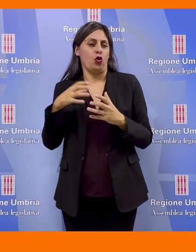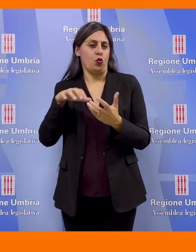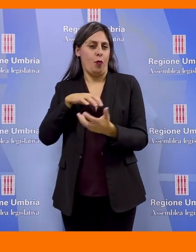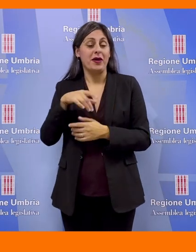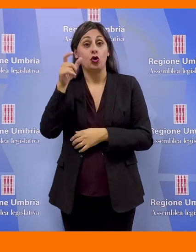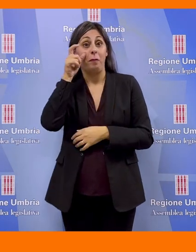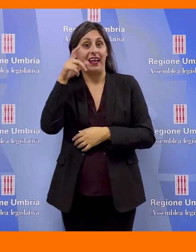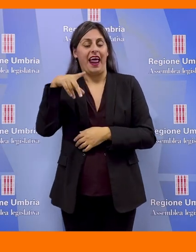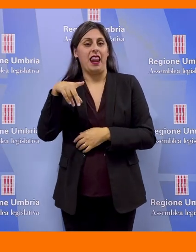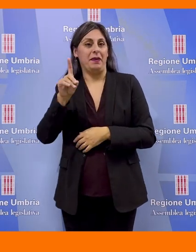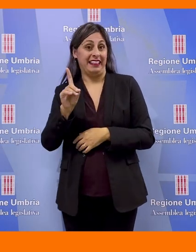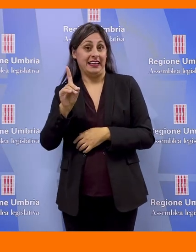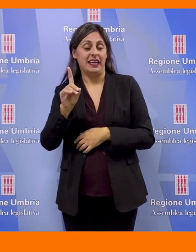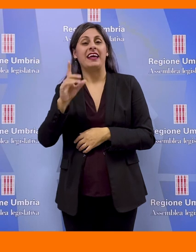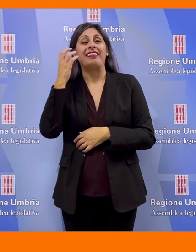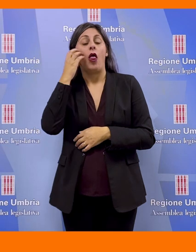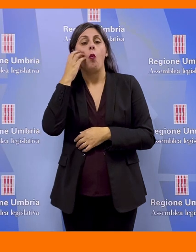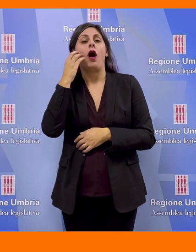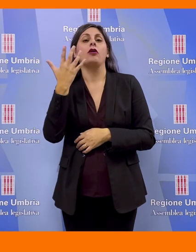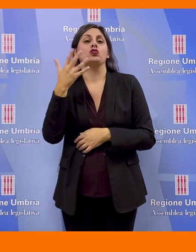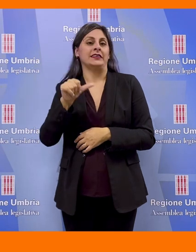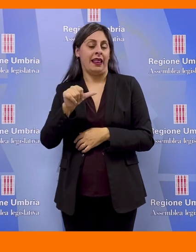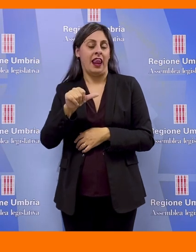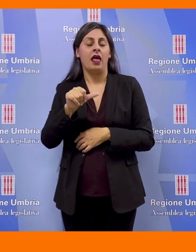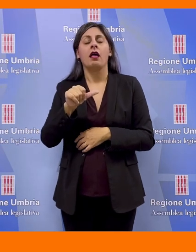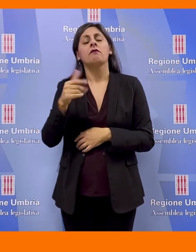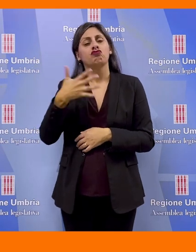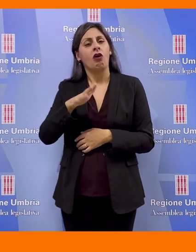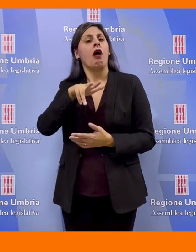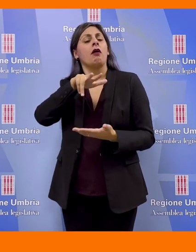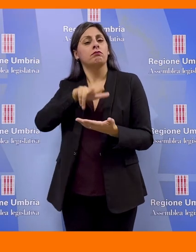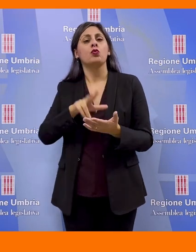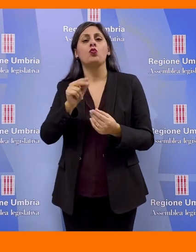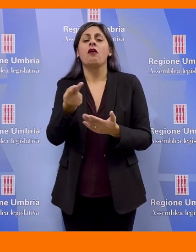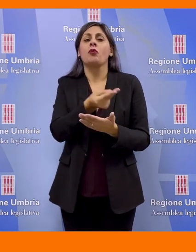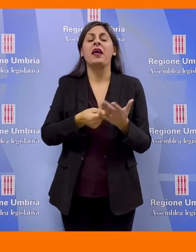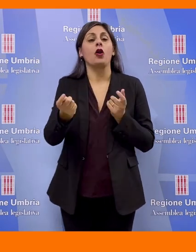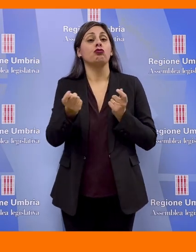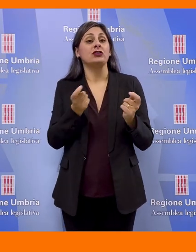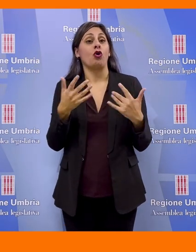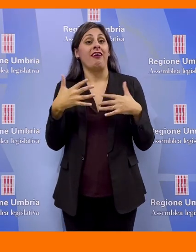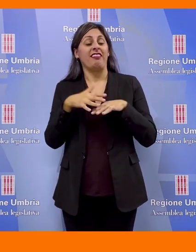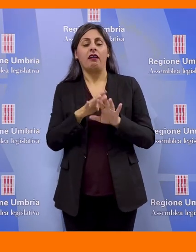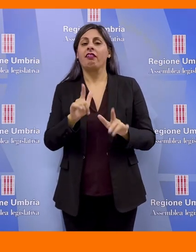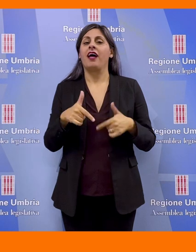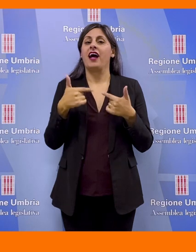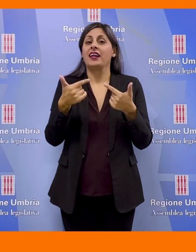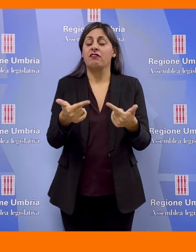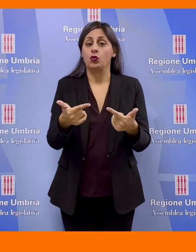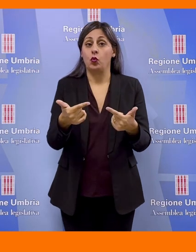Bianconi-Gruppo Misto-Bettarelli-Partito Democratico e De Luca-Movimento 5 Stelle, ha approvato il nuovo piano di gestione integrata dei